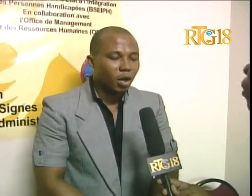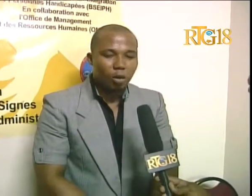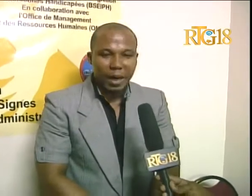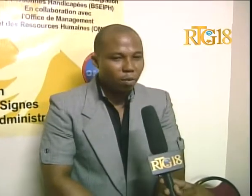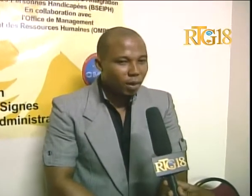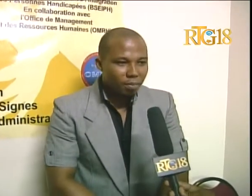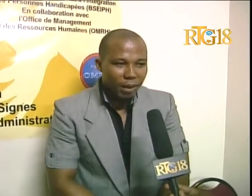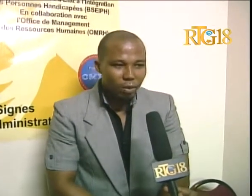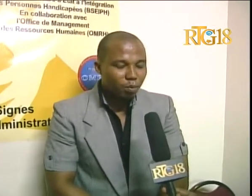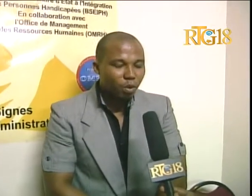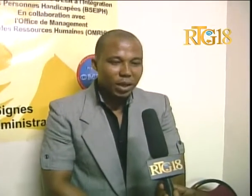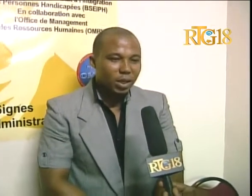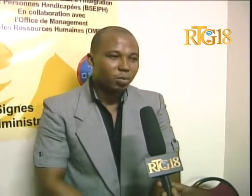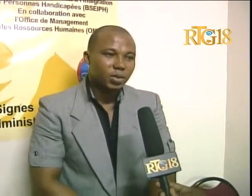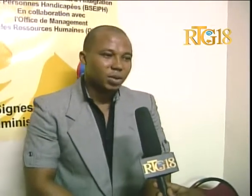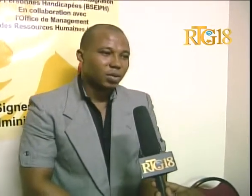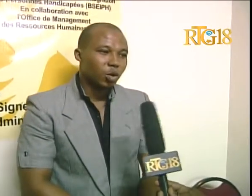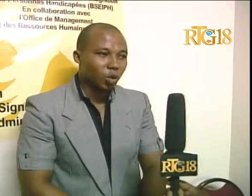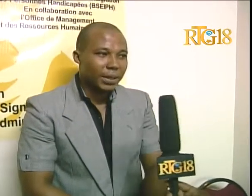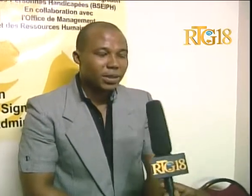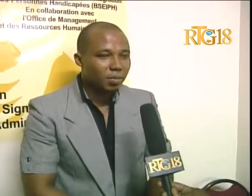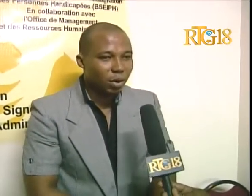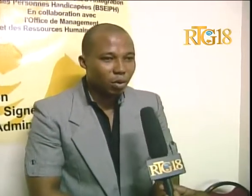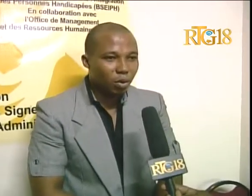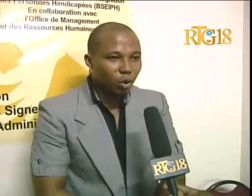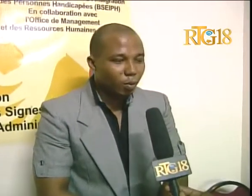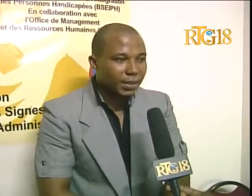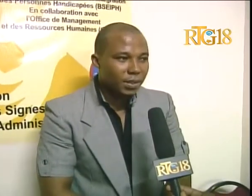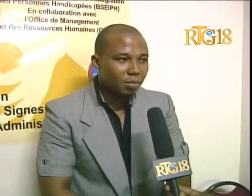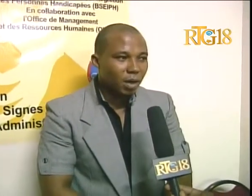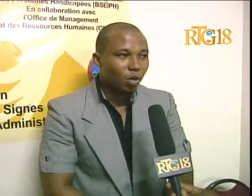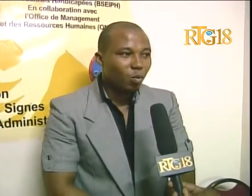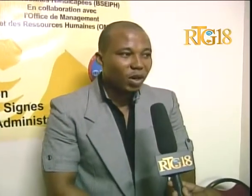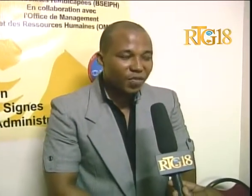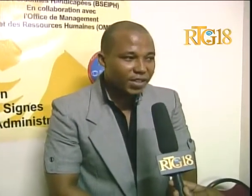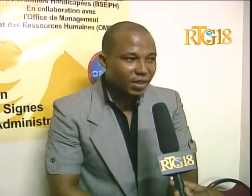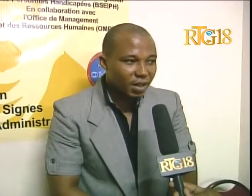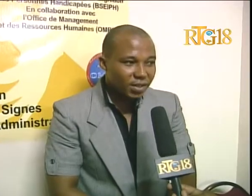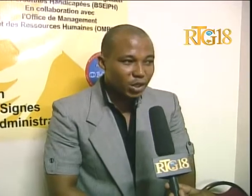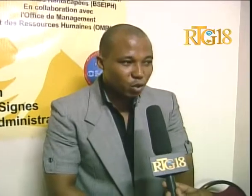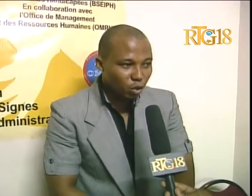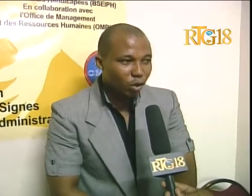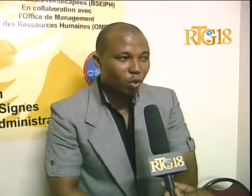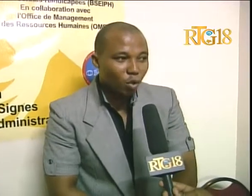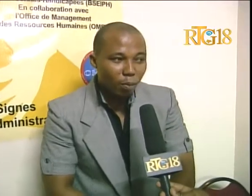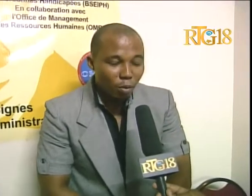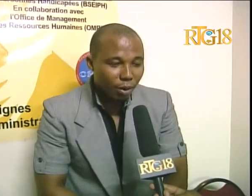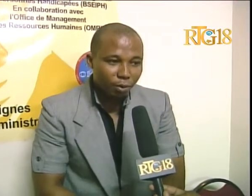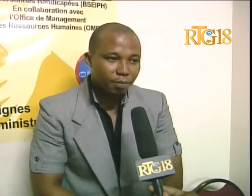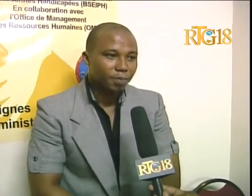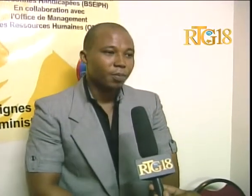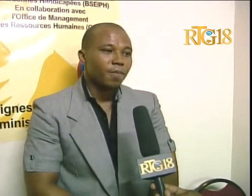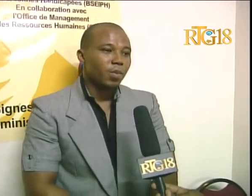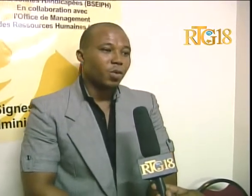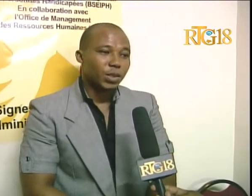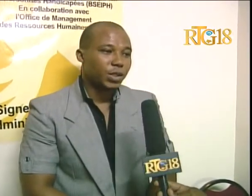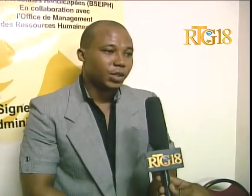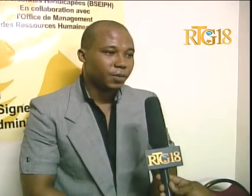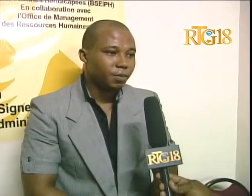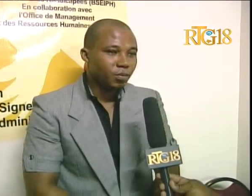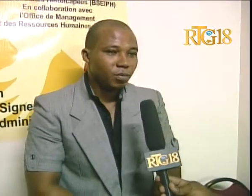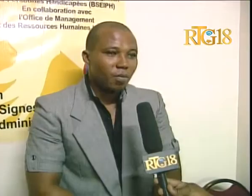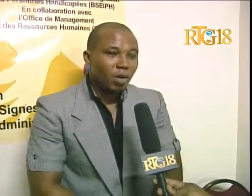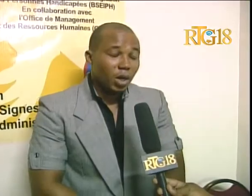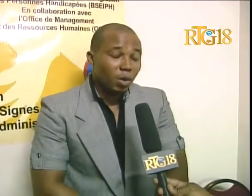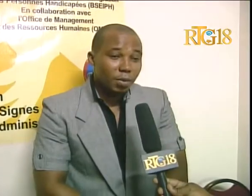kreol. Non, pa yon volem, pa yon volem de lang ki pose. Otomatikman ke, otomatikman ke moun eo fessin, lan, se sur ke wap kompren. E